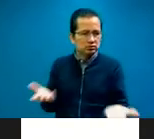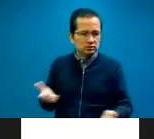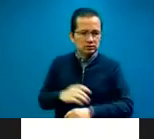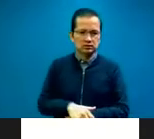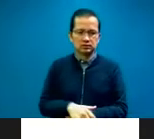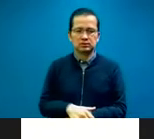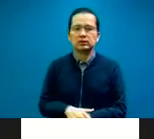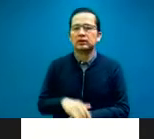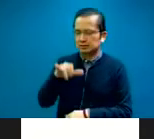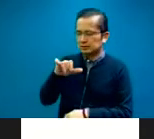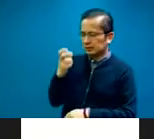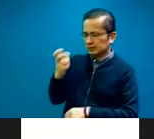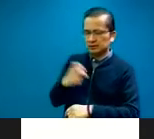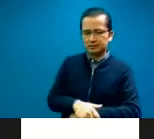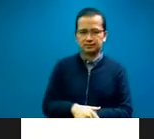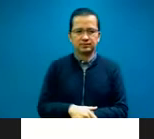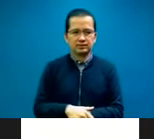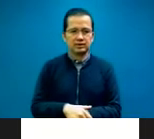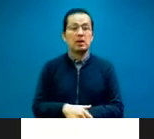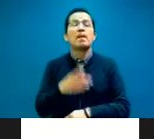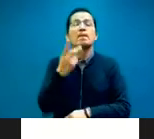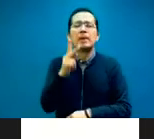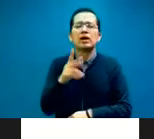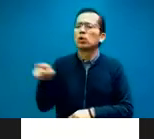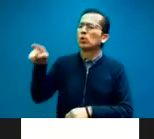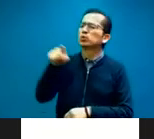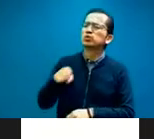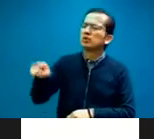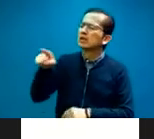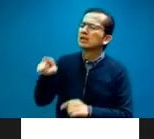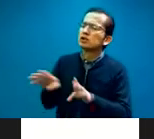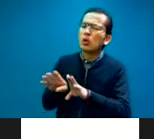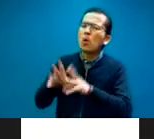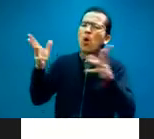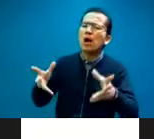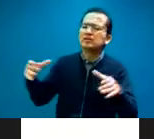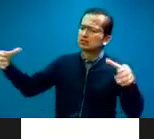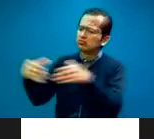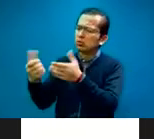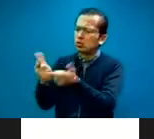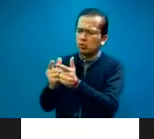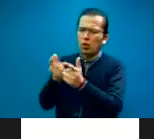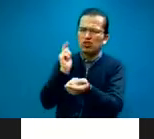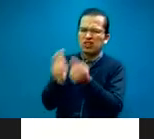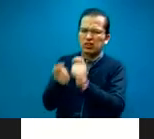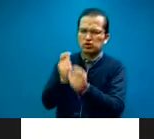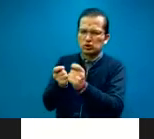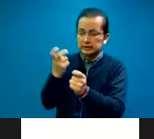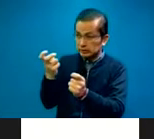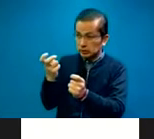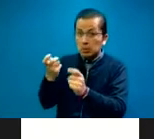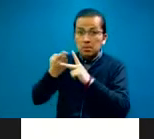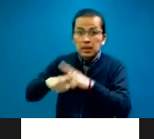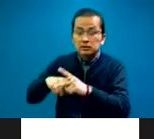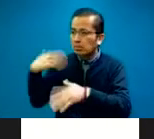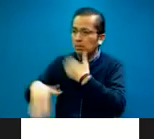la respuesta que se dio, que organizaron ustedes con el colectivo traductor SMX, es algo histórico en México. Cuéntanos,